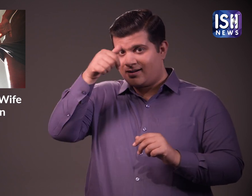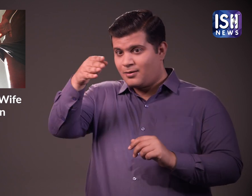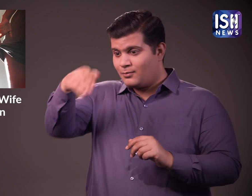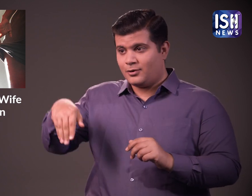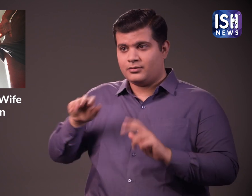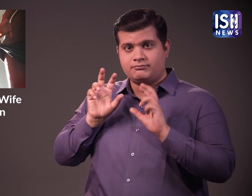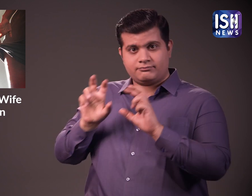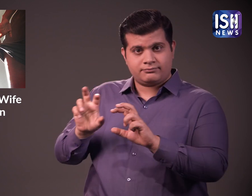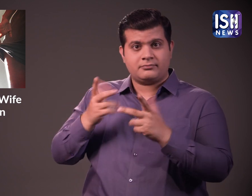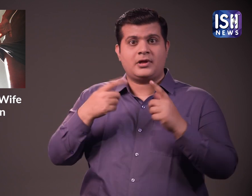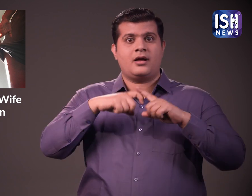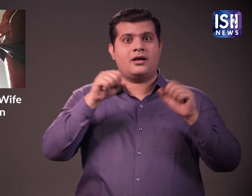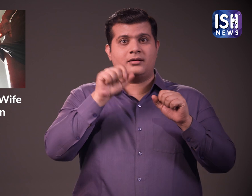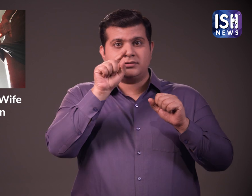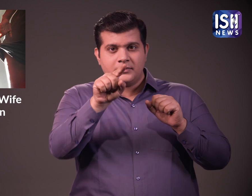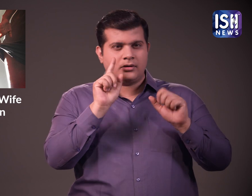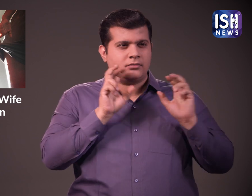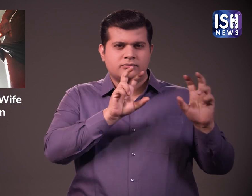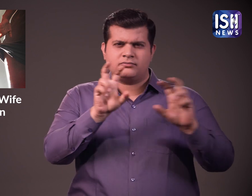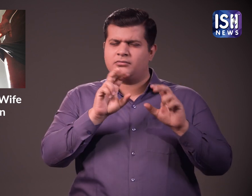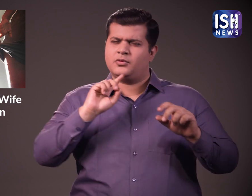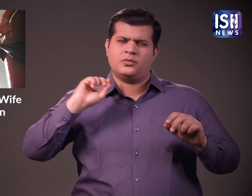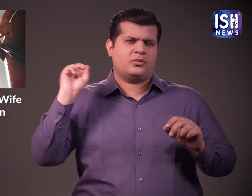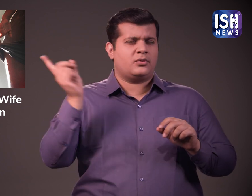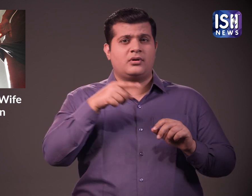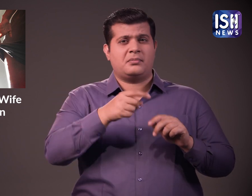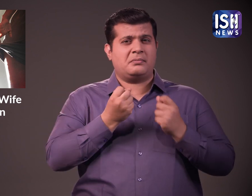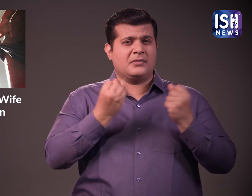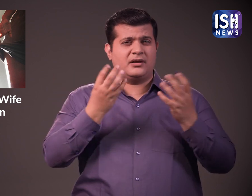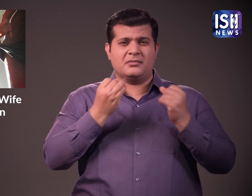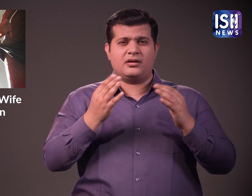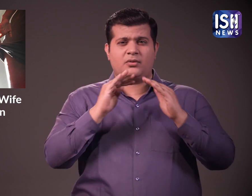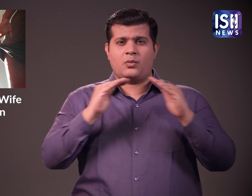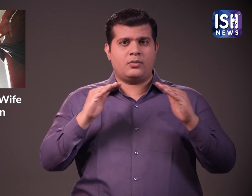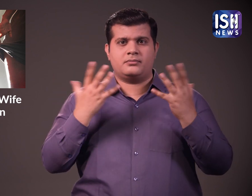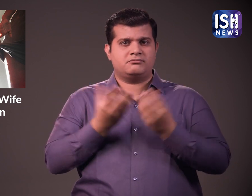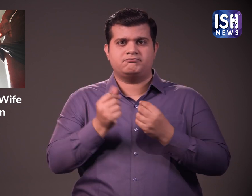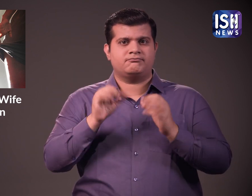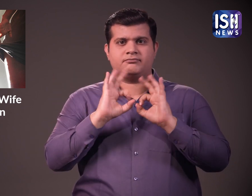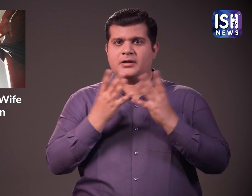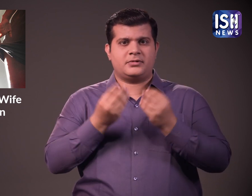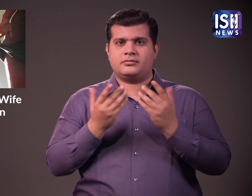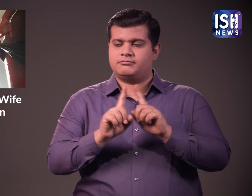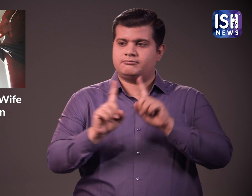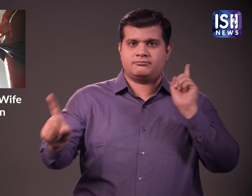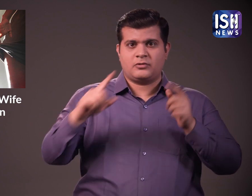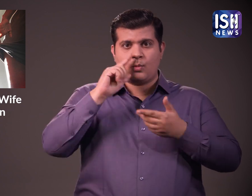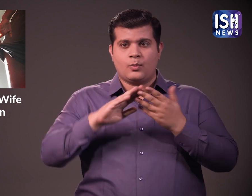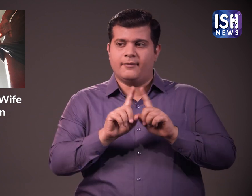होते है जम्मु कश्मीर में भी जवान तैनाथ रहते हैं उनमें से कई अपनी पत्नियों और परिवारों से दूर रह